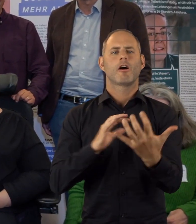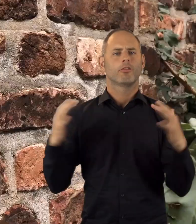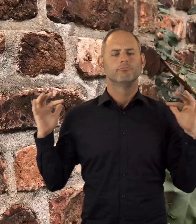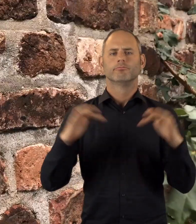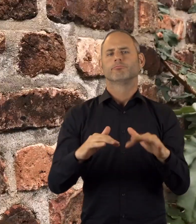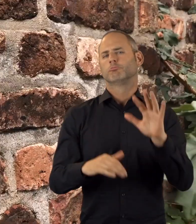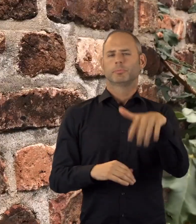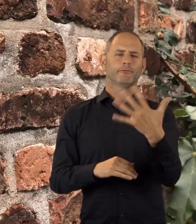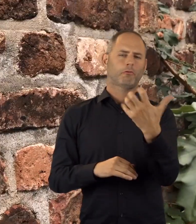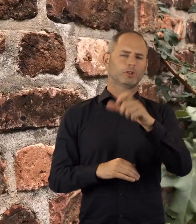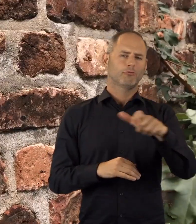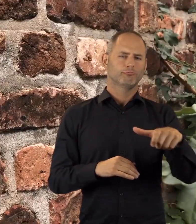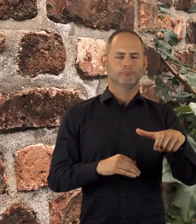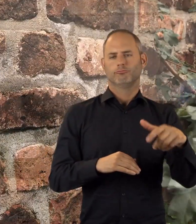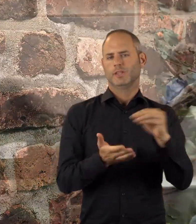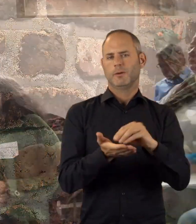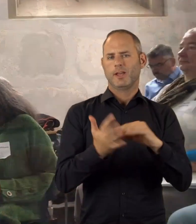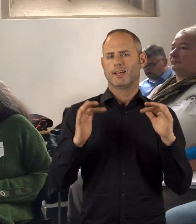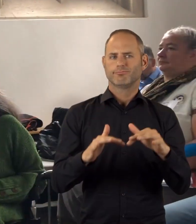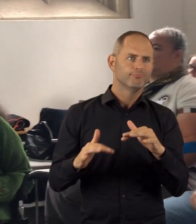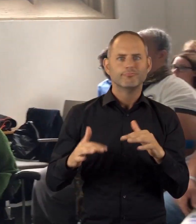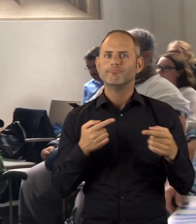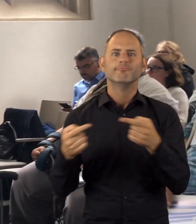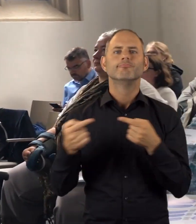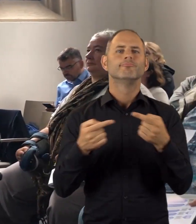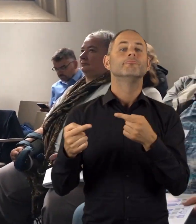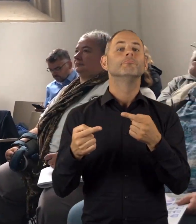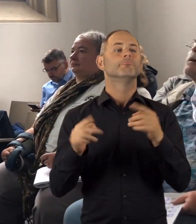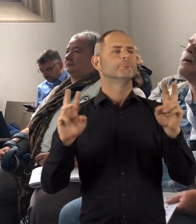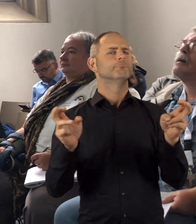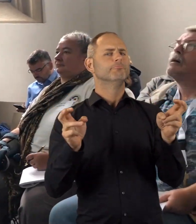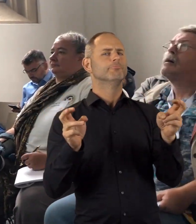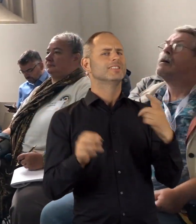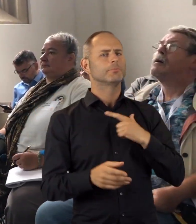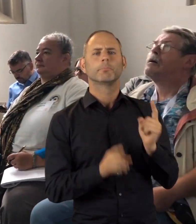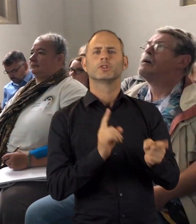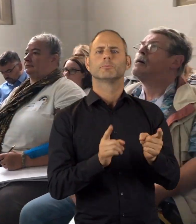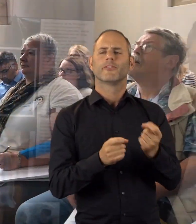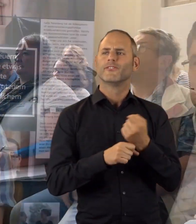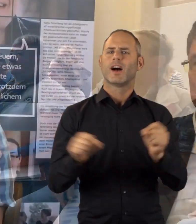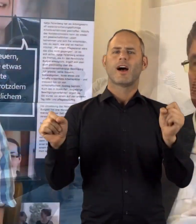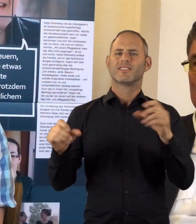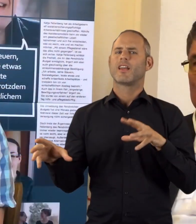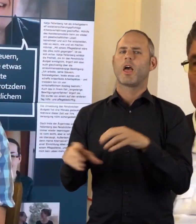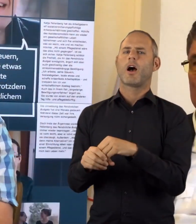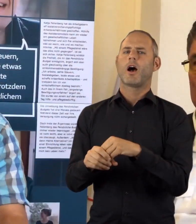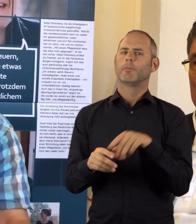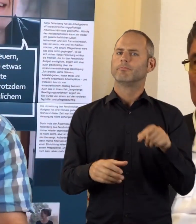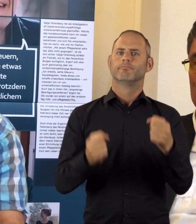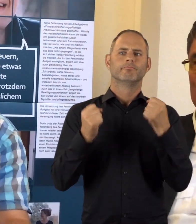Mehr als 50 interessierte Gäste waren gekommen. Selbstbestimmung, Freiheit, Teilhabe, das waren die prägenden Assoziationen,